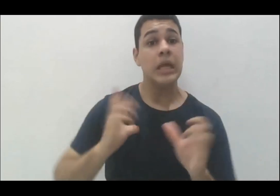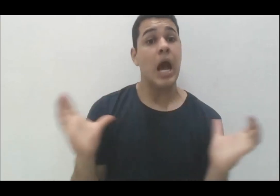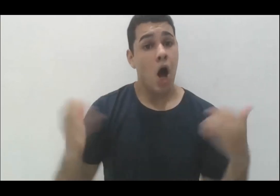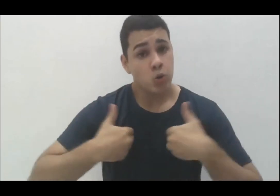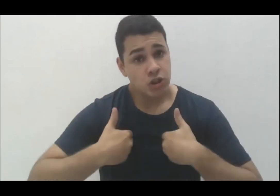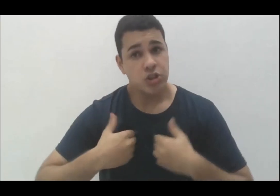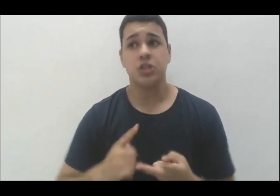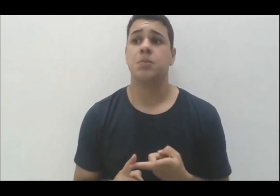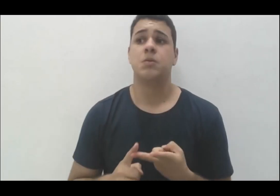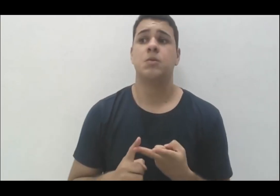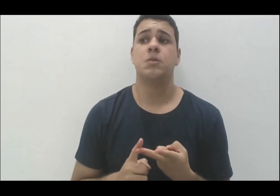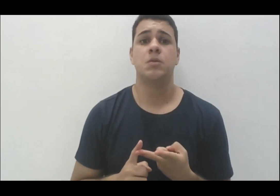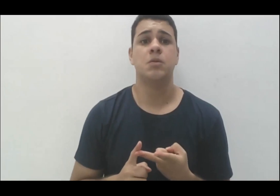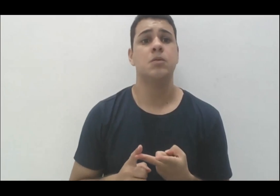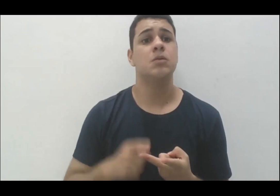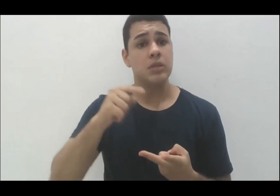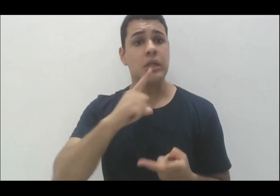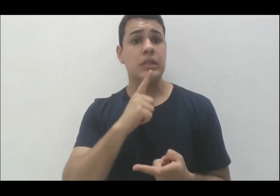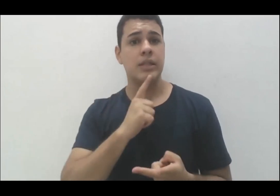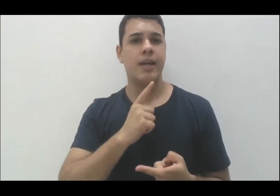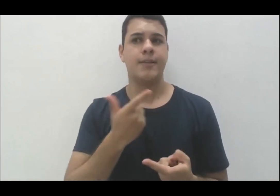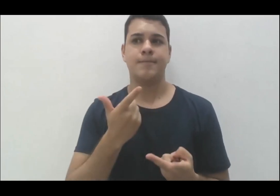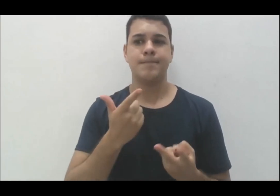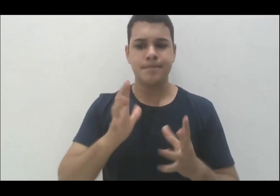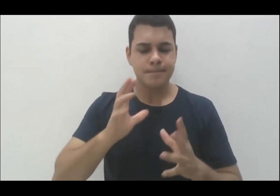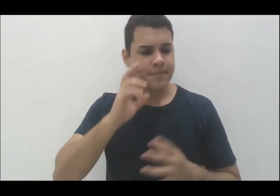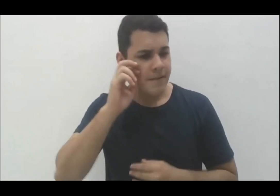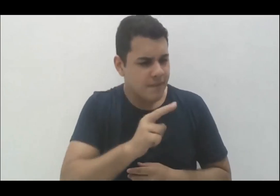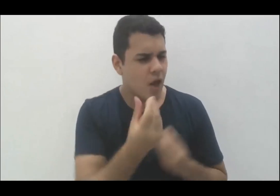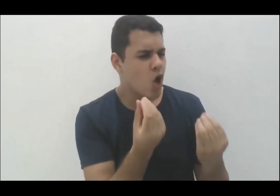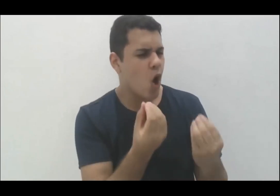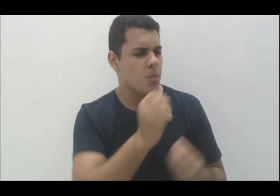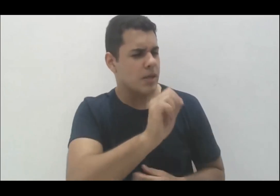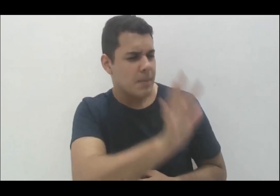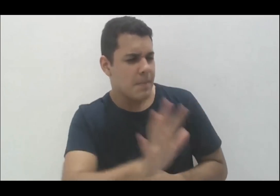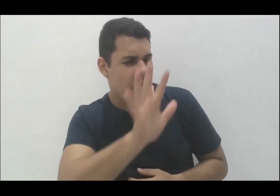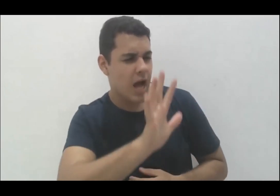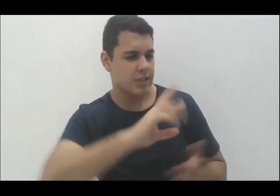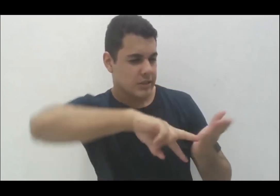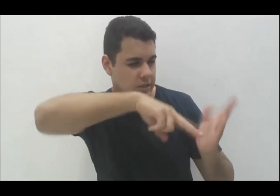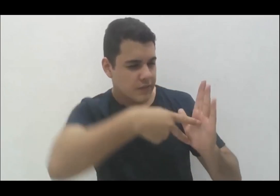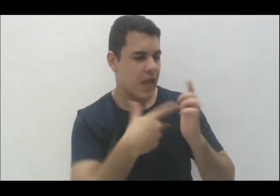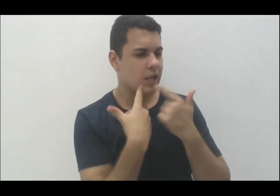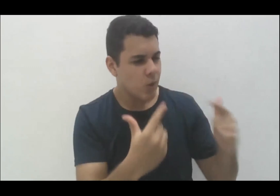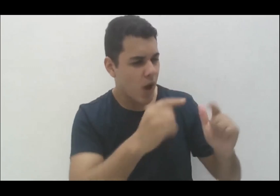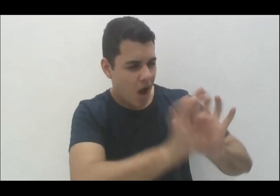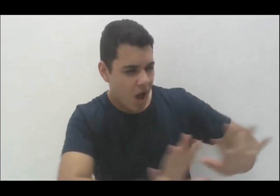porque tem uma apropriação do simbólico, da linguagem